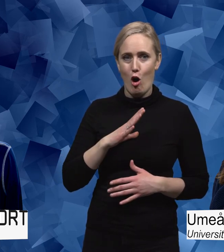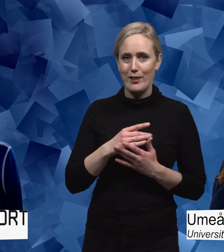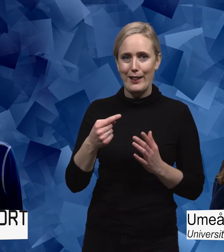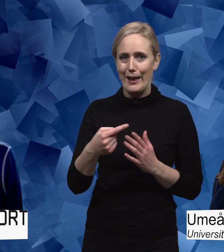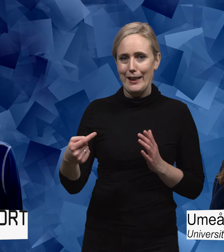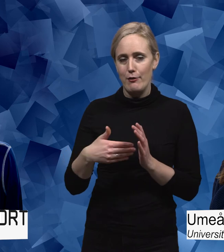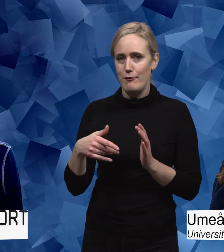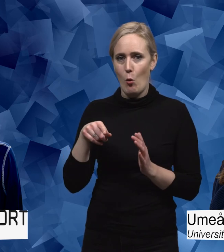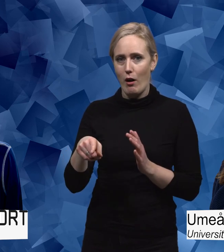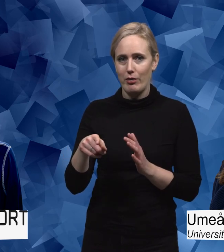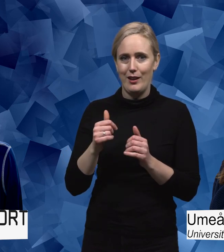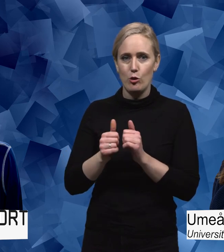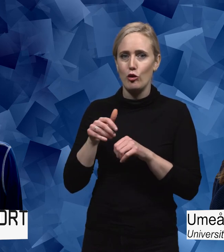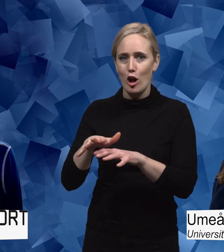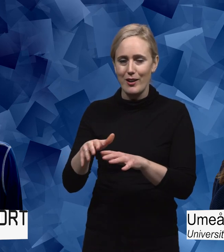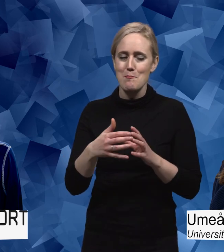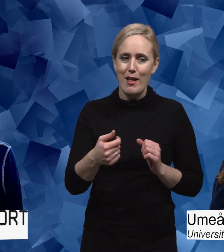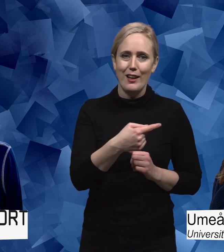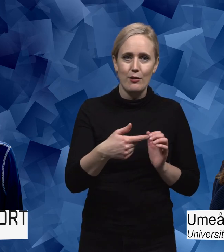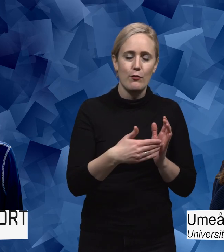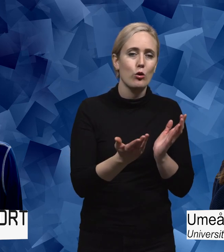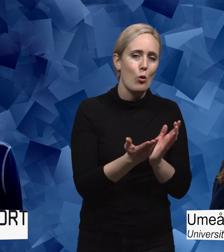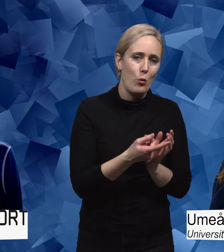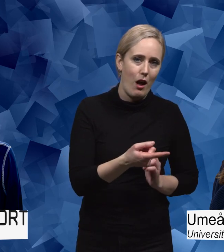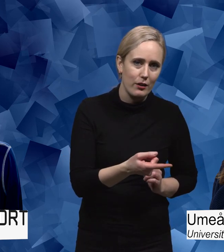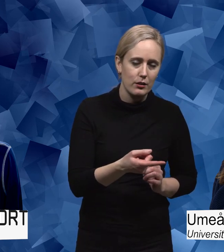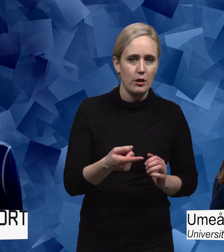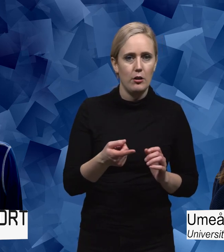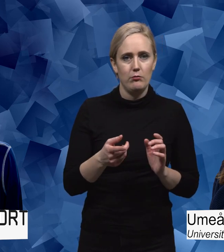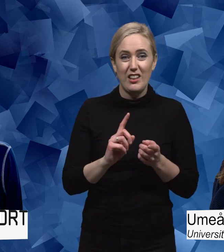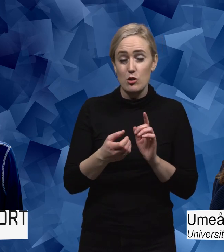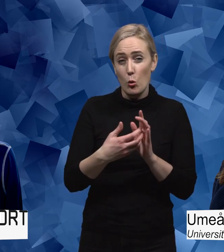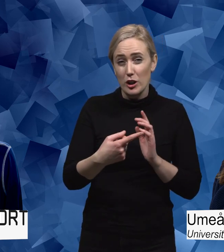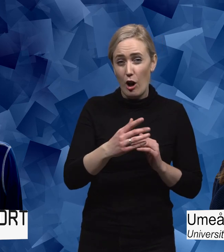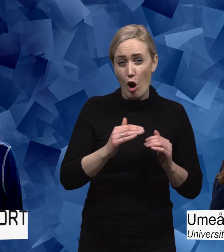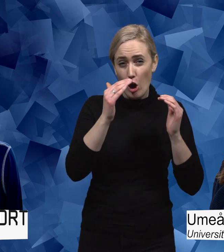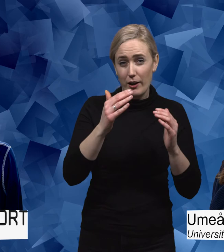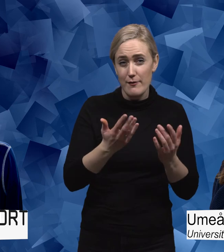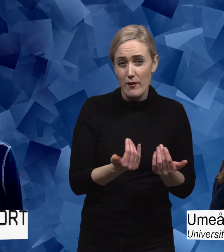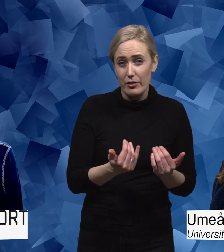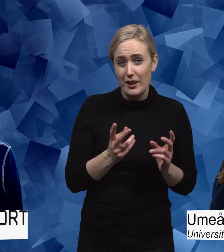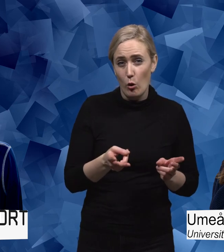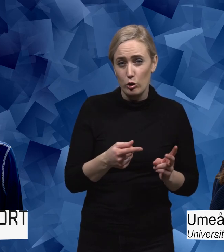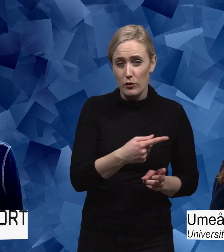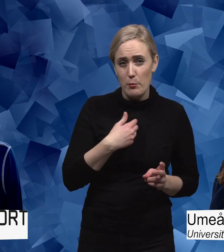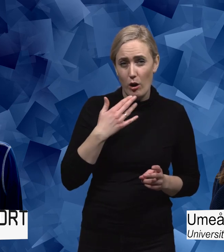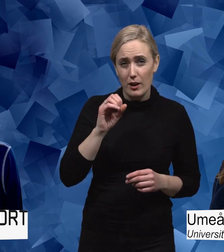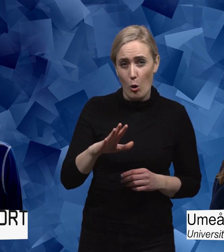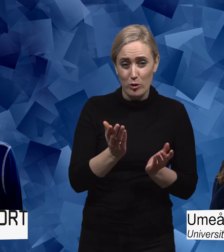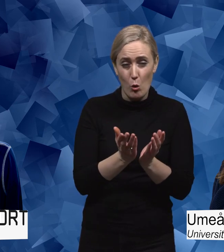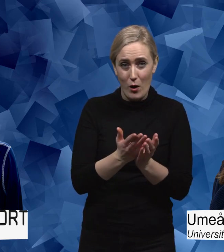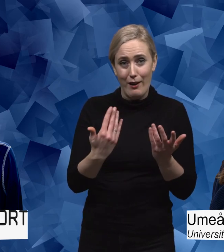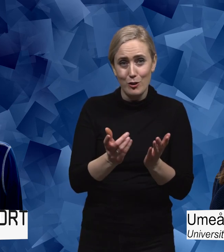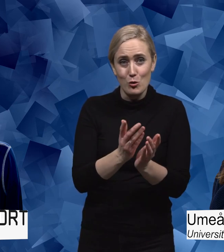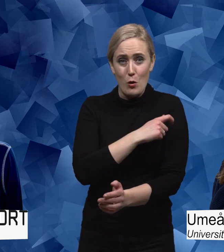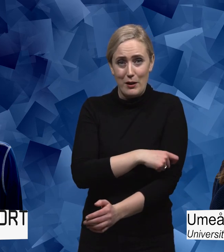däremot av ämnet idrott och hälsa. då kanske också för att man har högre förväntningar på om man ska åstadkomma. pratar om det här med att skolan råder